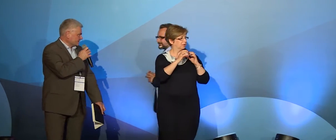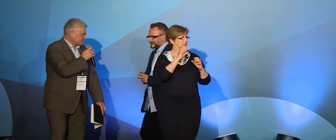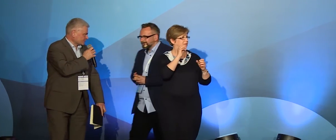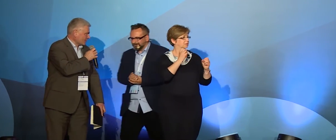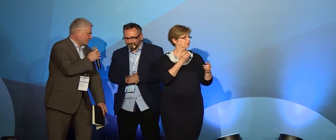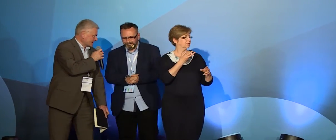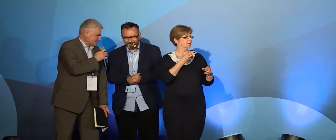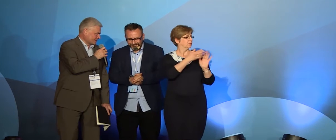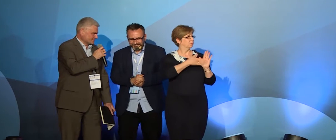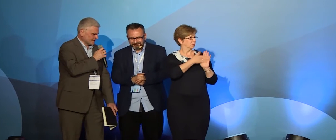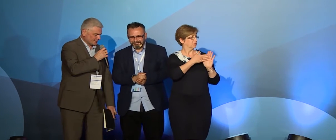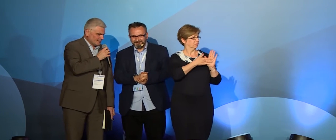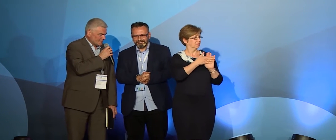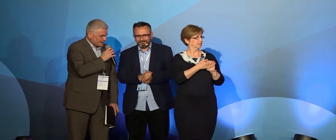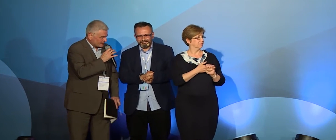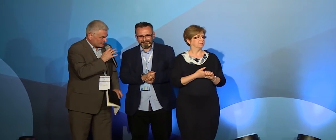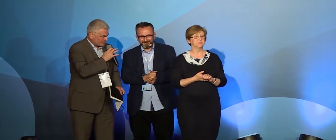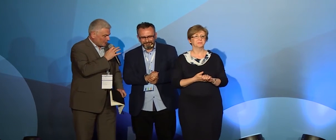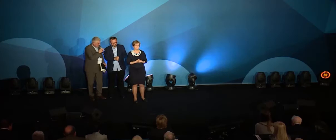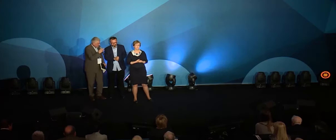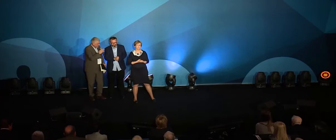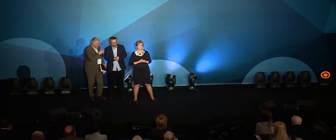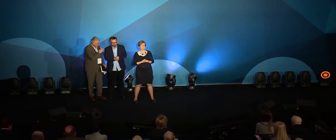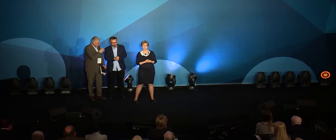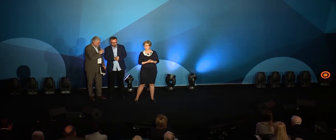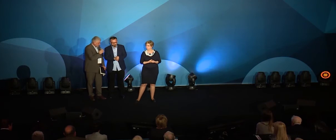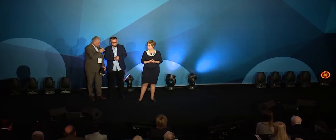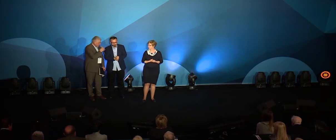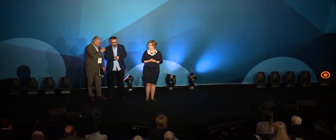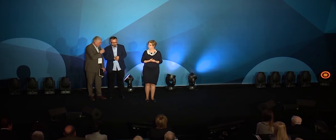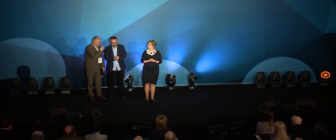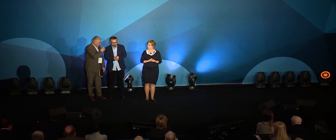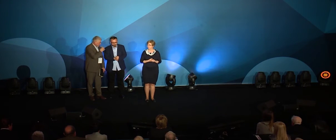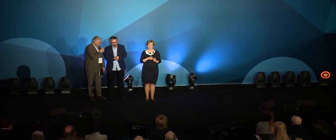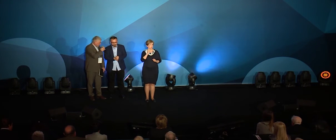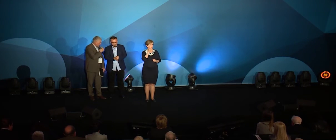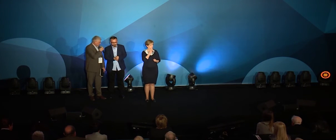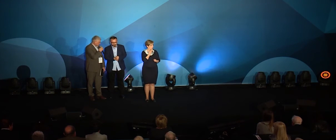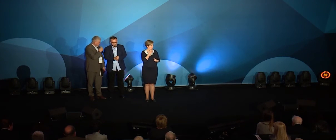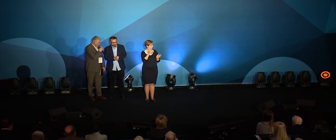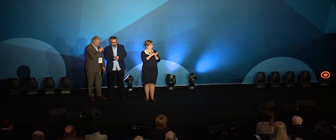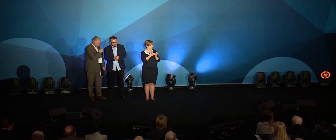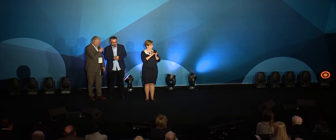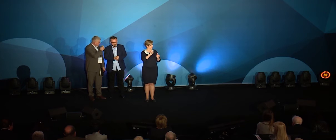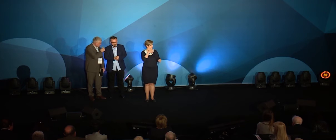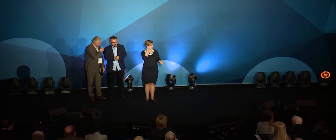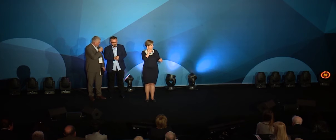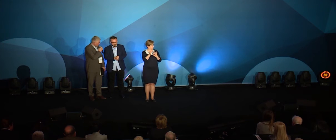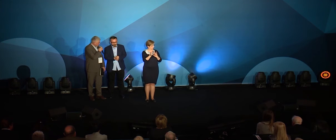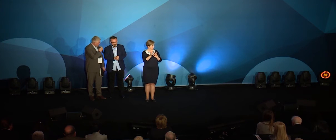może... O, właśnie, tak będzie najpiej, który polega na tym, że głuchy, gdy potrzebuje dowiedzieć się jakiejś informacji, przychodzi do punktu na